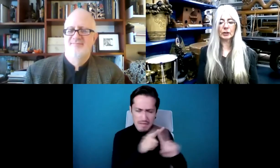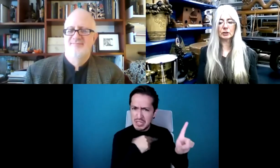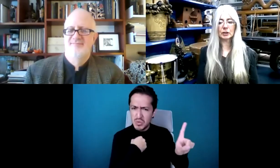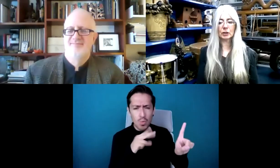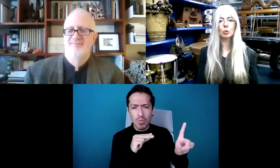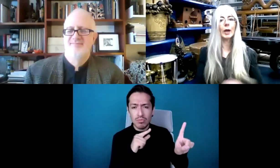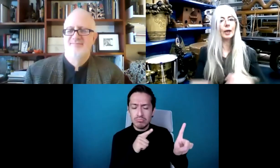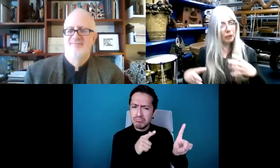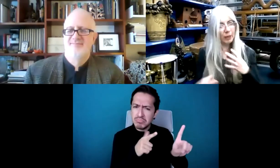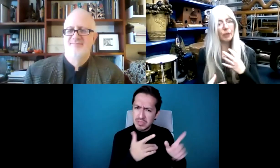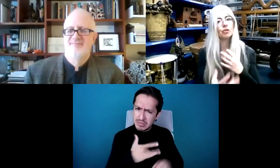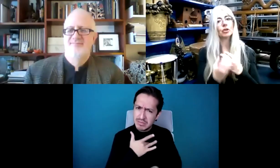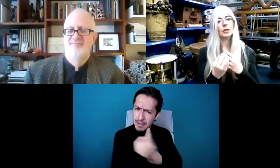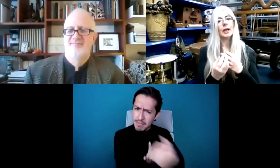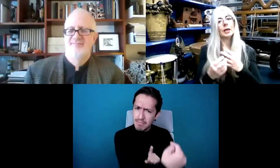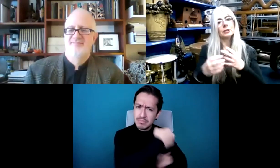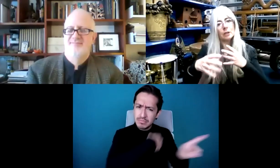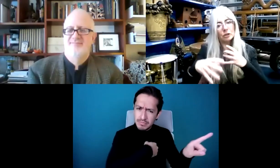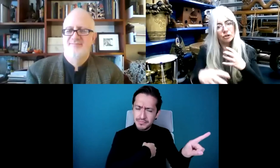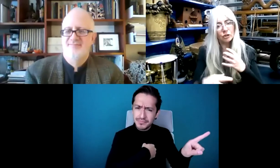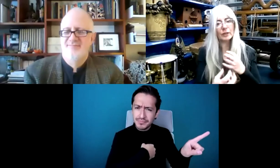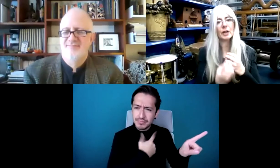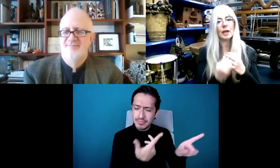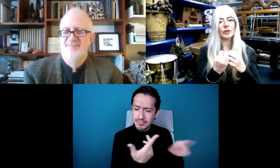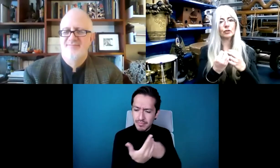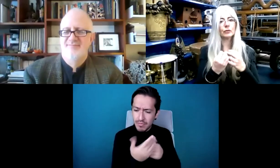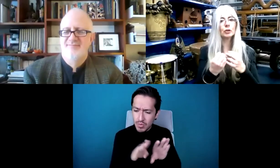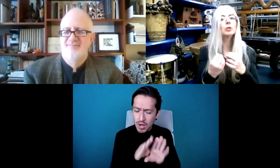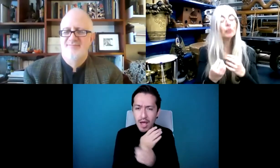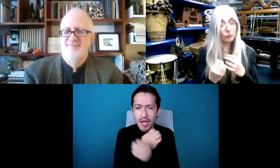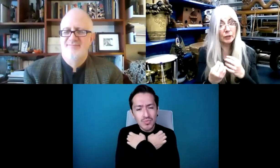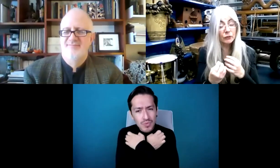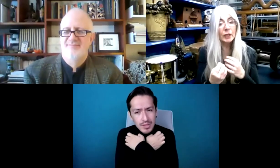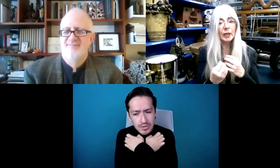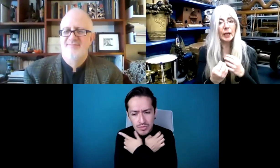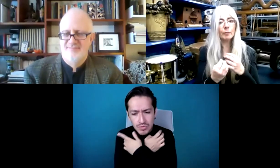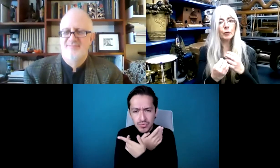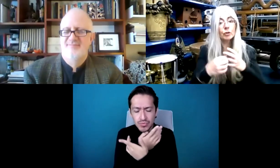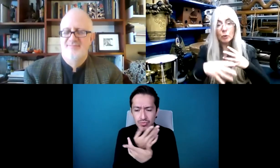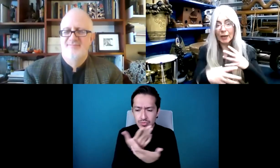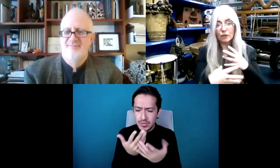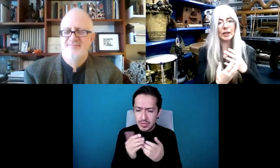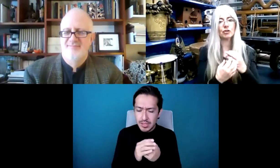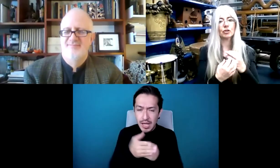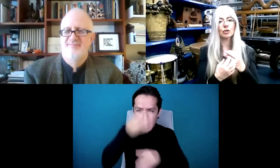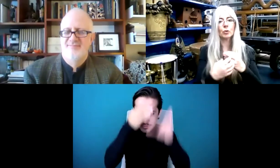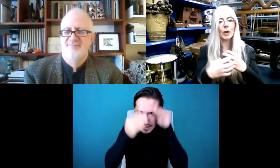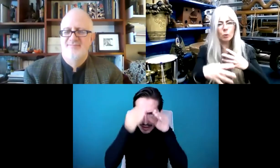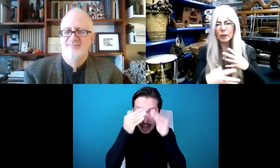en los zapatos de otro. Sin embargo, a través de la educación y a través de la inclusión,